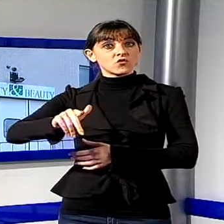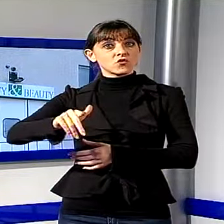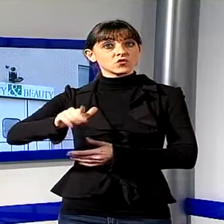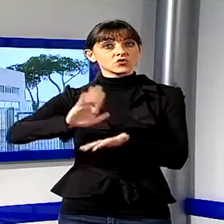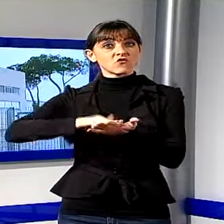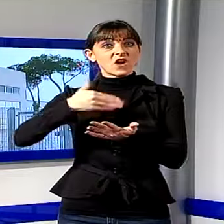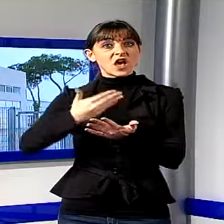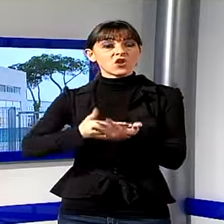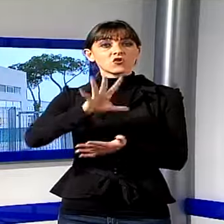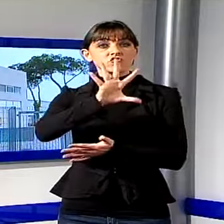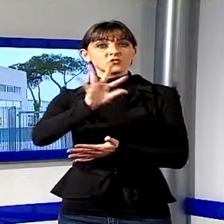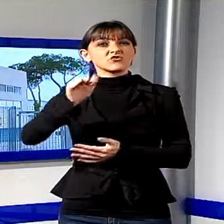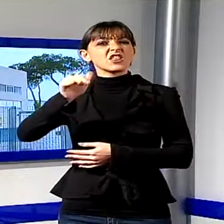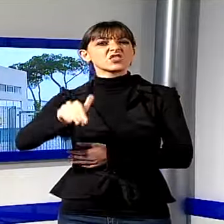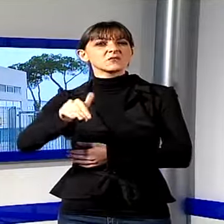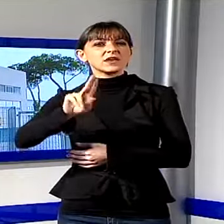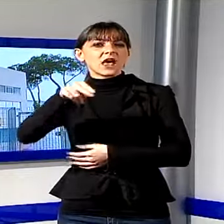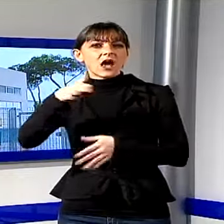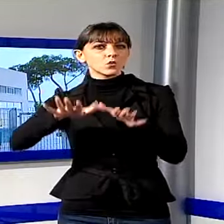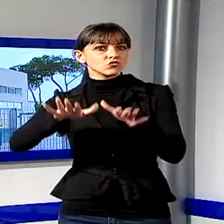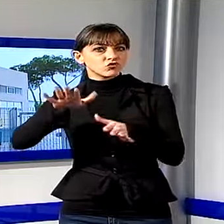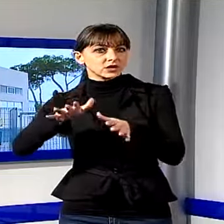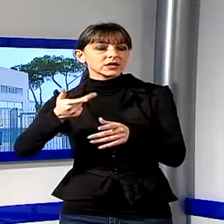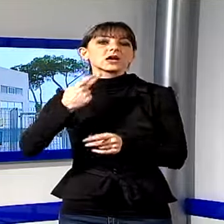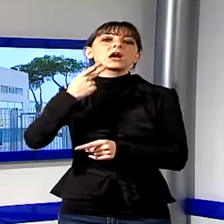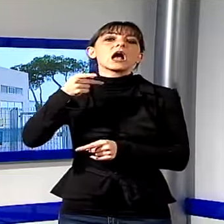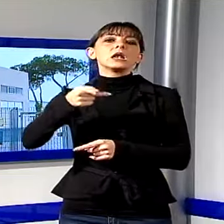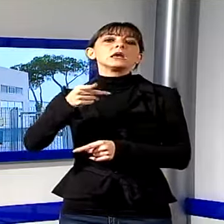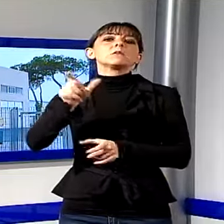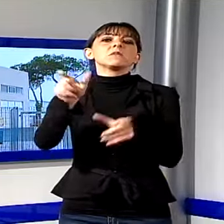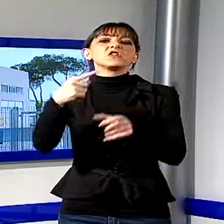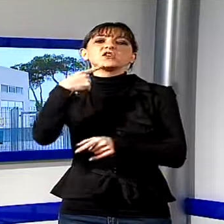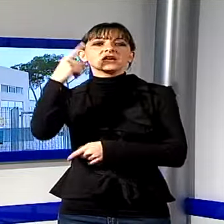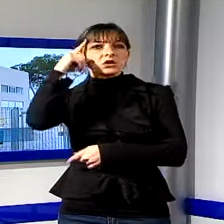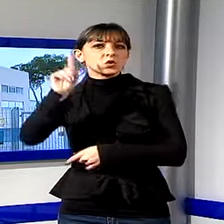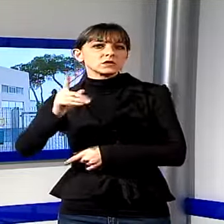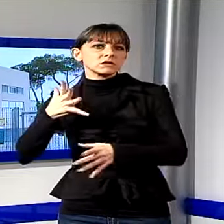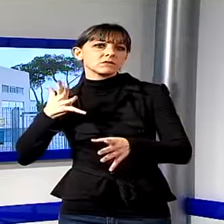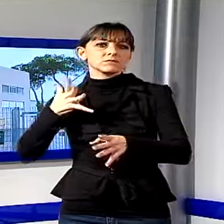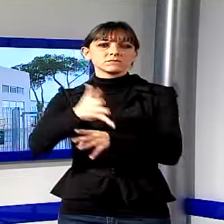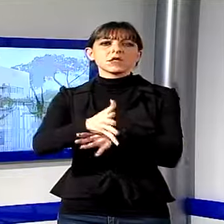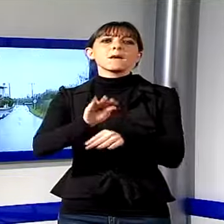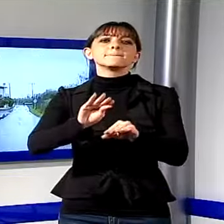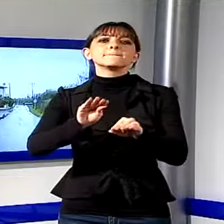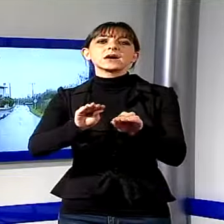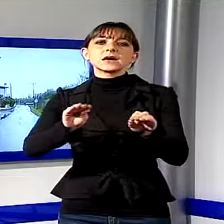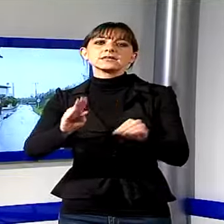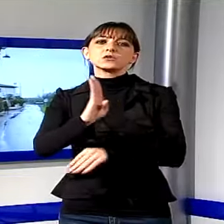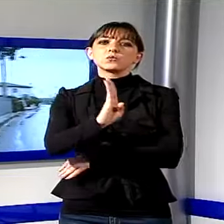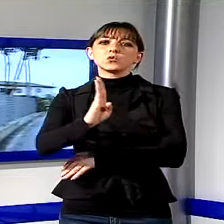Pietrasanta. gnoti nella notte tra giovedì e venerdì sono entrati all'interno del magazzino Beauty Beauty in via della saponeria